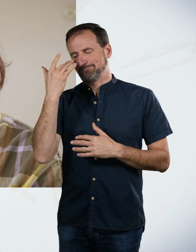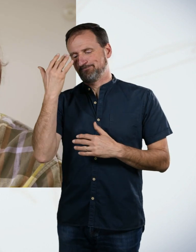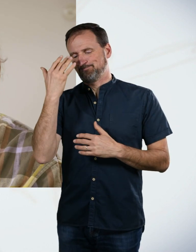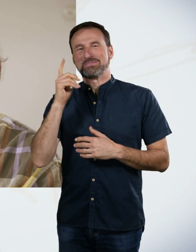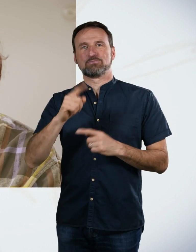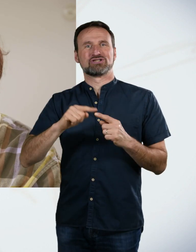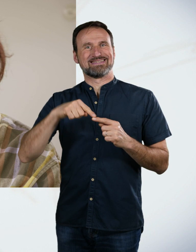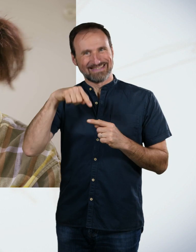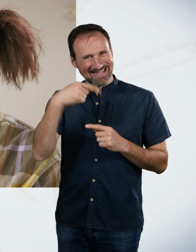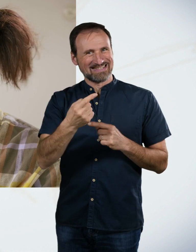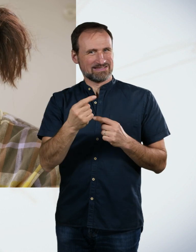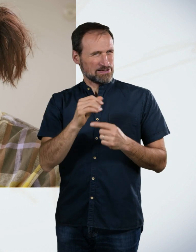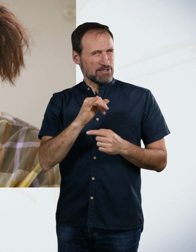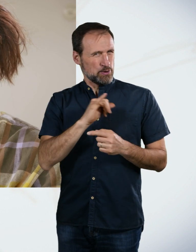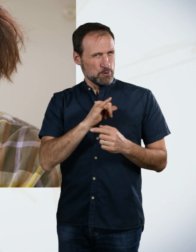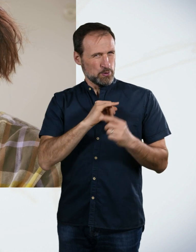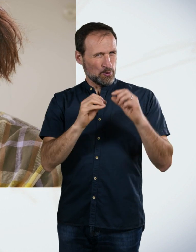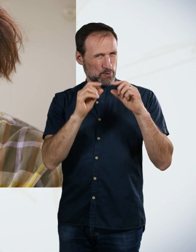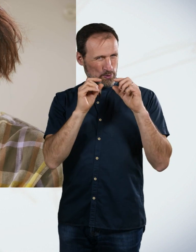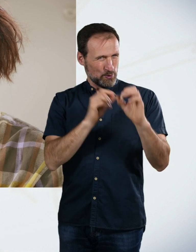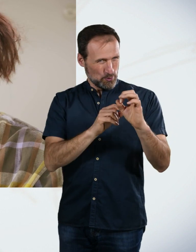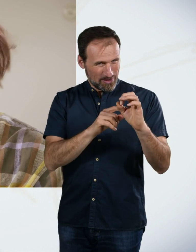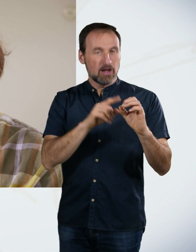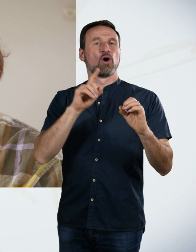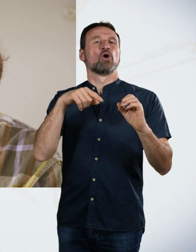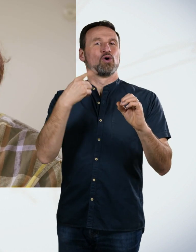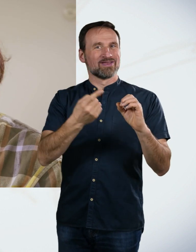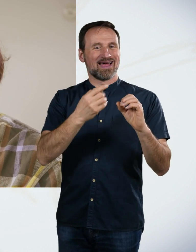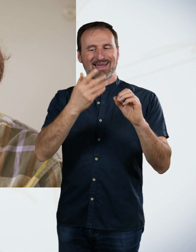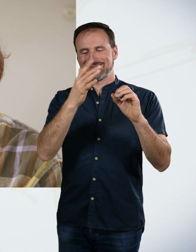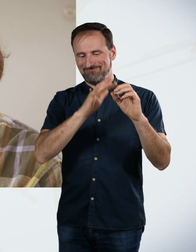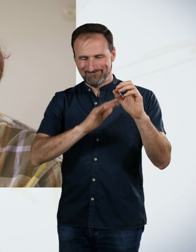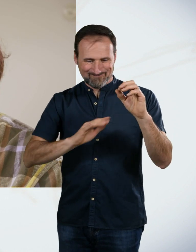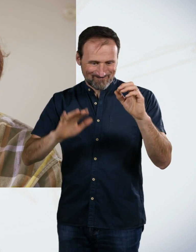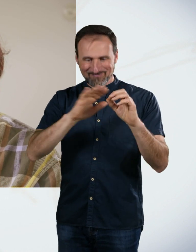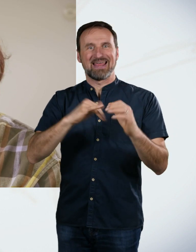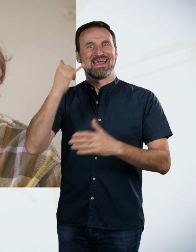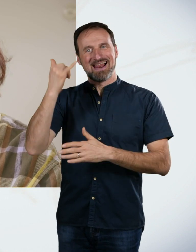rausbekommen. Sodass ich ganz am Ende diese Zahl hier rausbekommen kann. Genial.